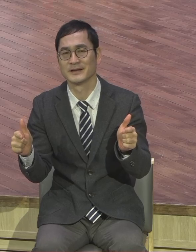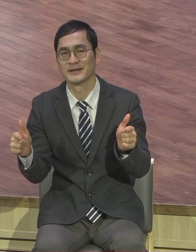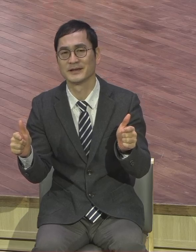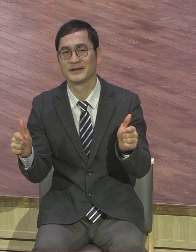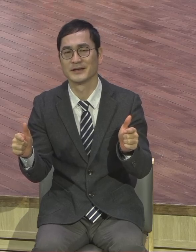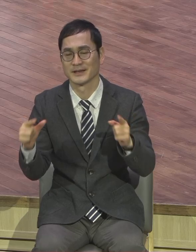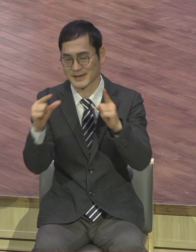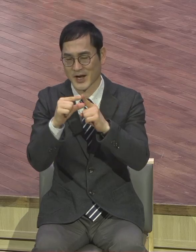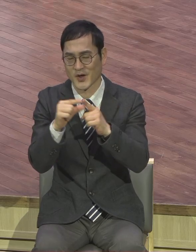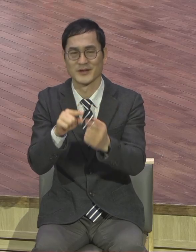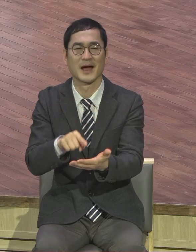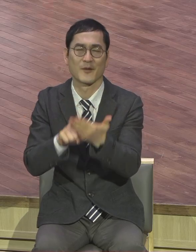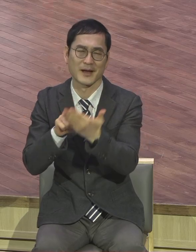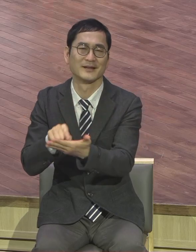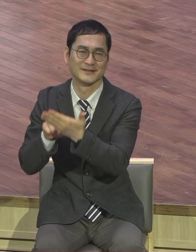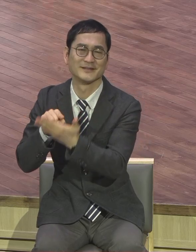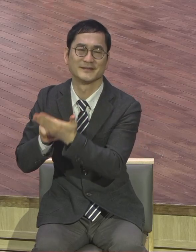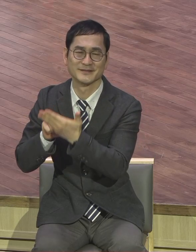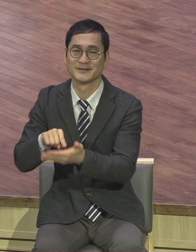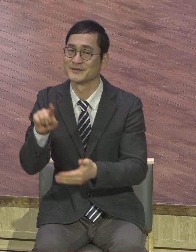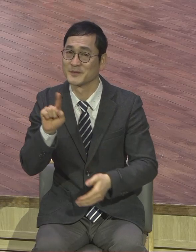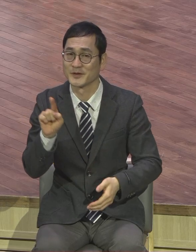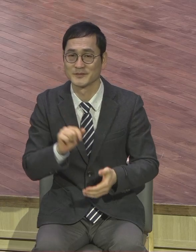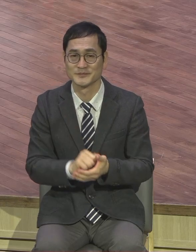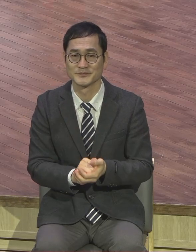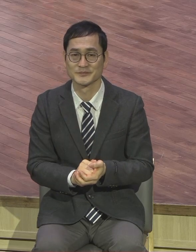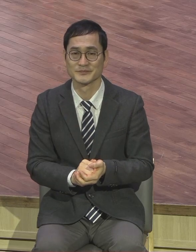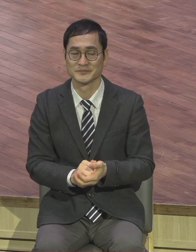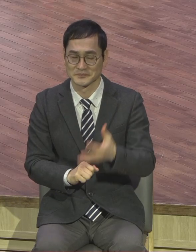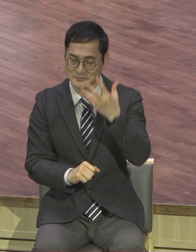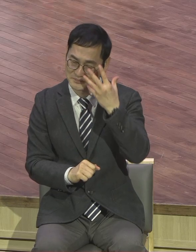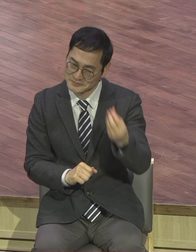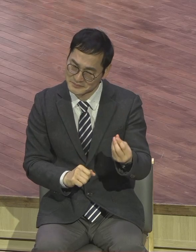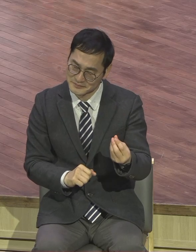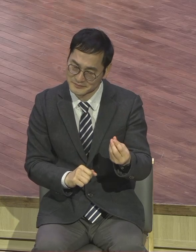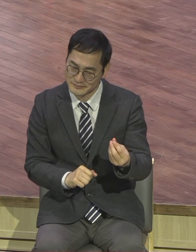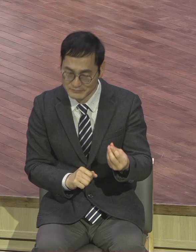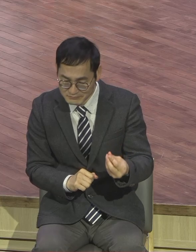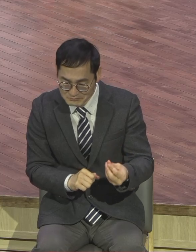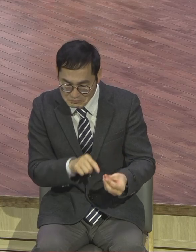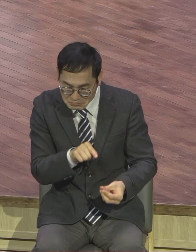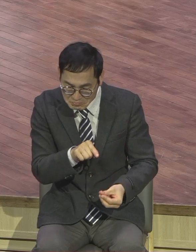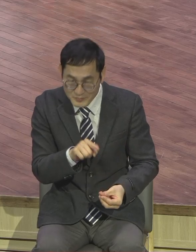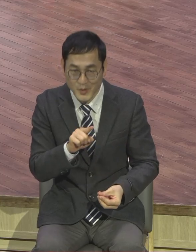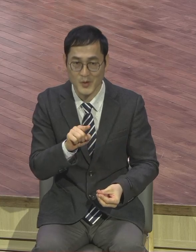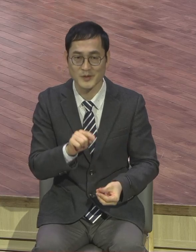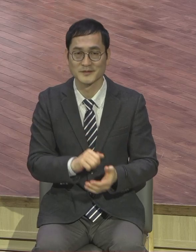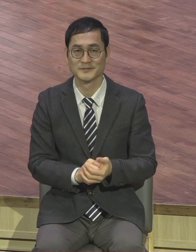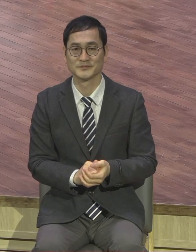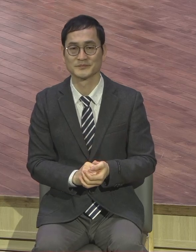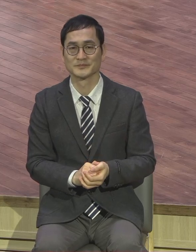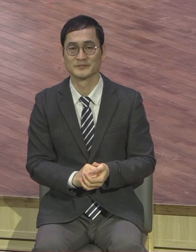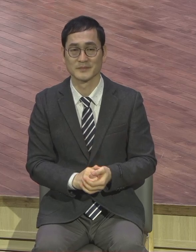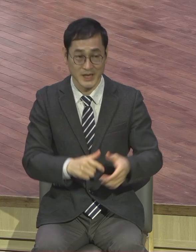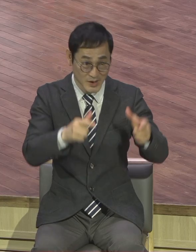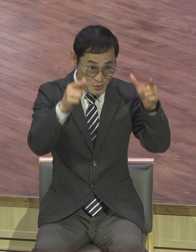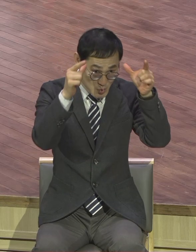있습니다. 그 중에 하나가 제 눈길을 끌었는데 집집마다 소 네 마리를